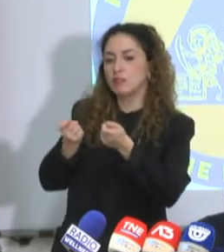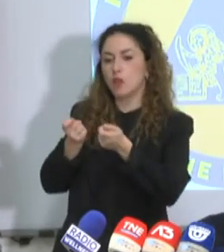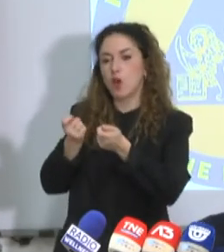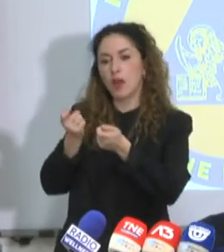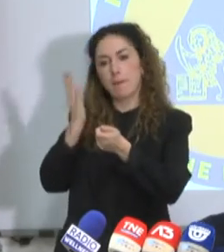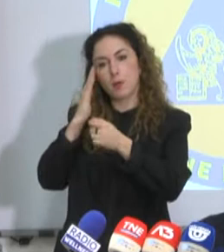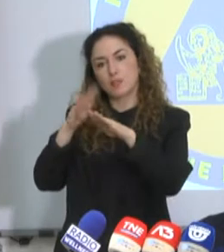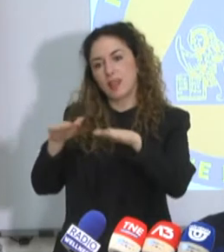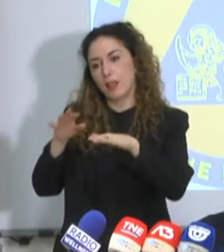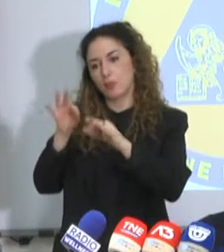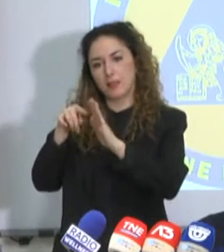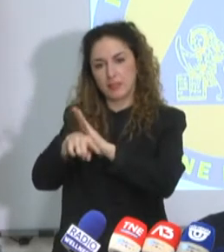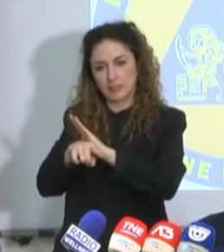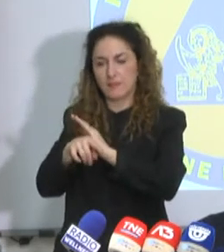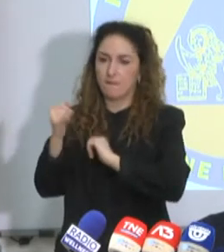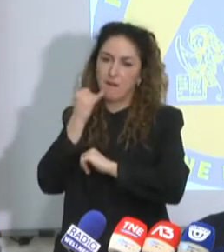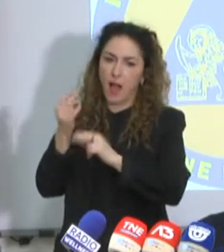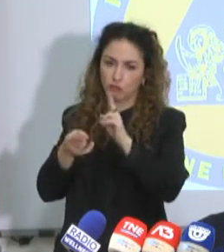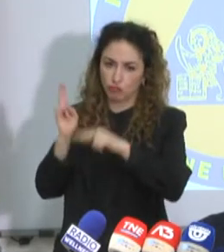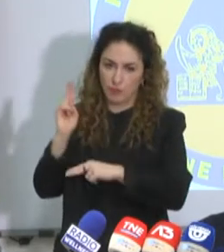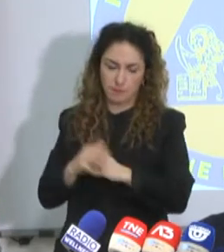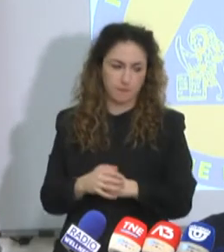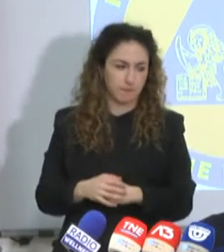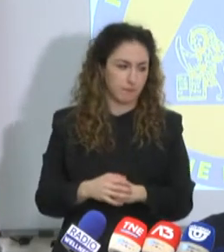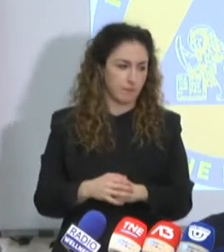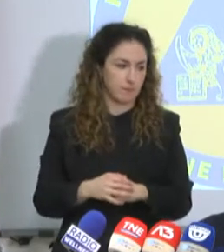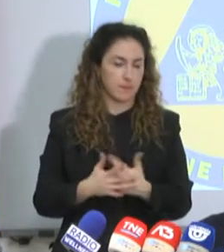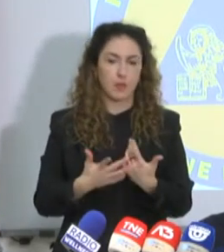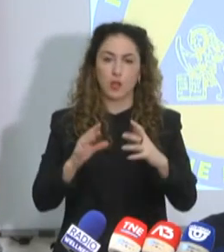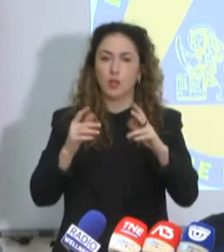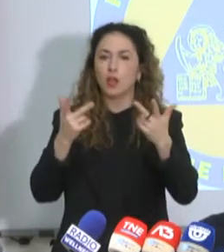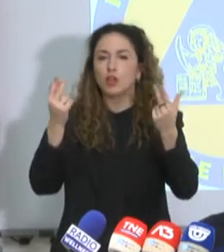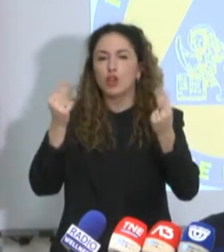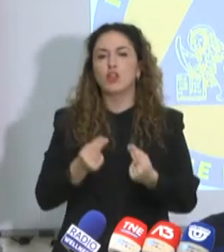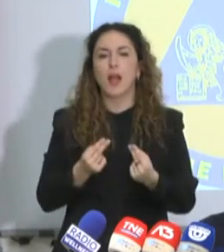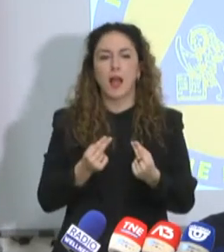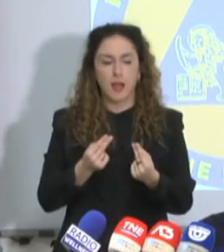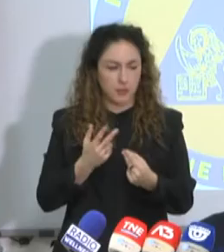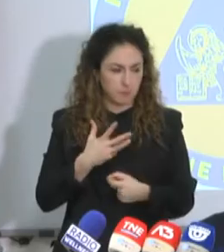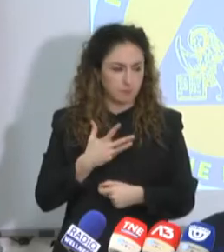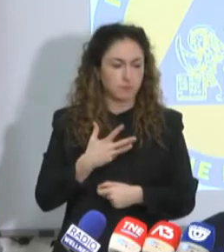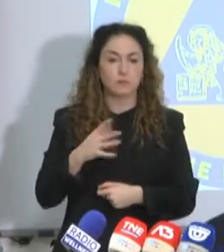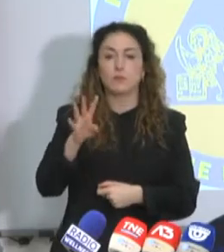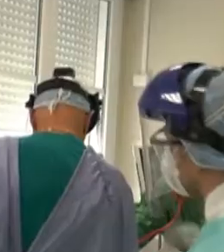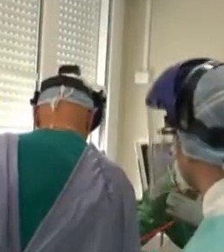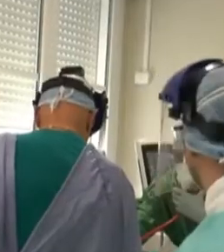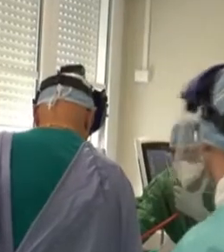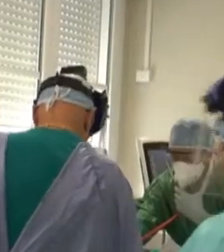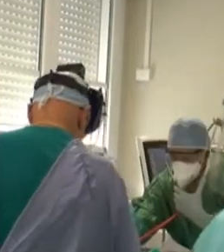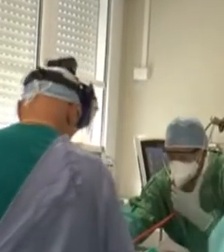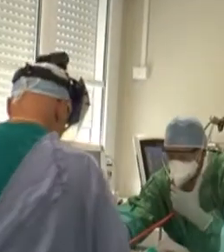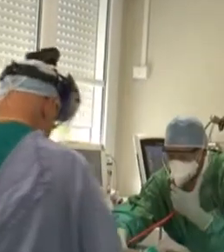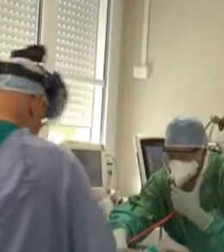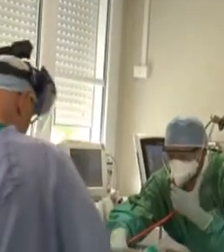terapia intensiva. È il dottor Rosi, direttore regionale del suo 118, a spiegare com'è la situazione nelle terapie intensive del Veneto, dove